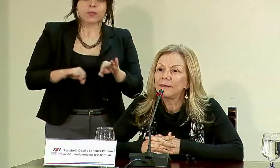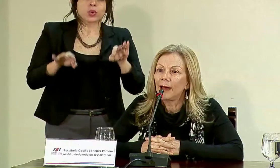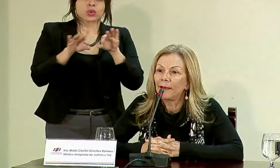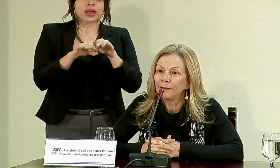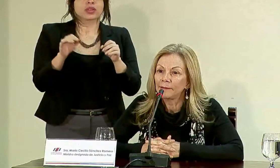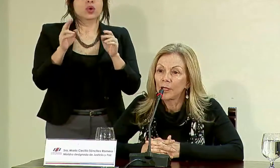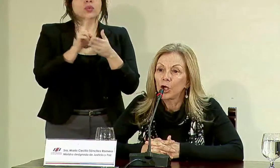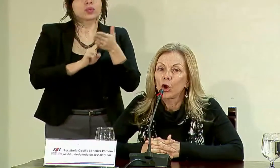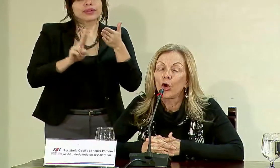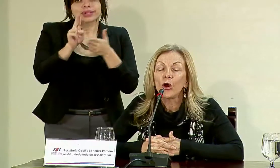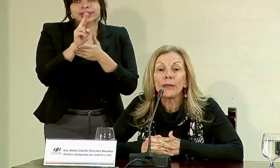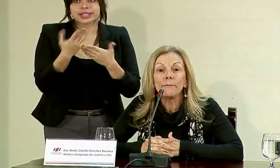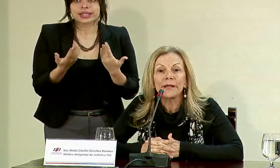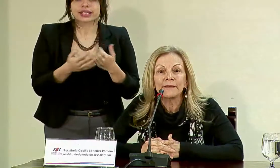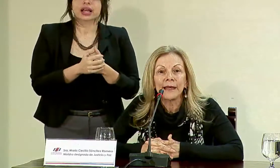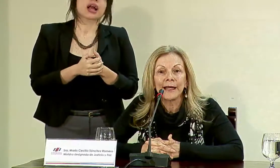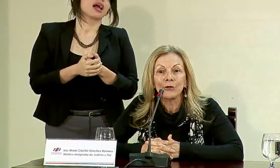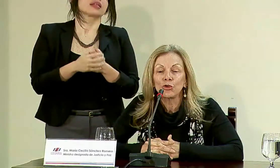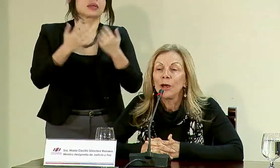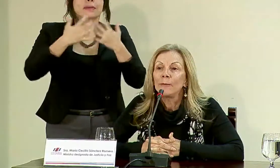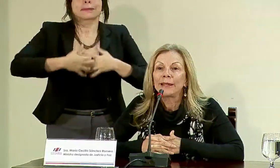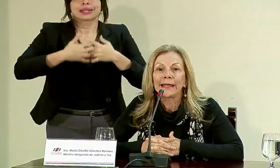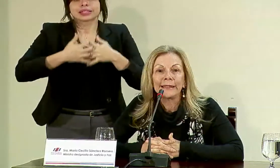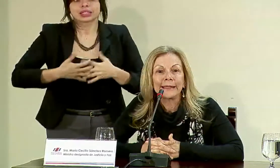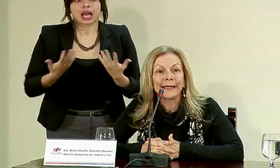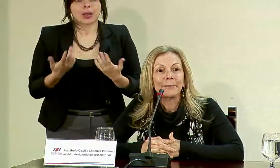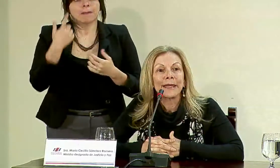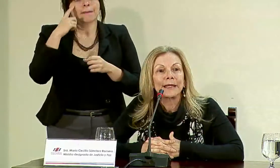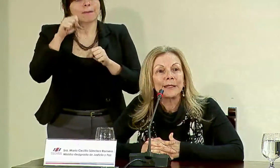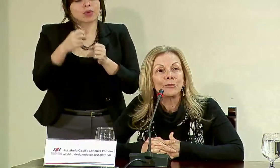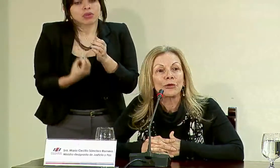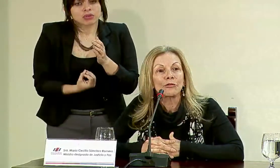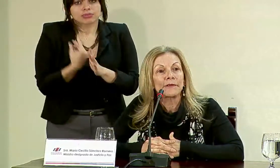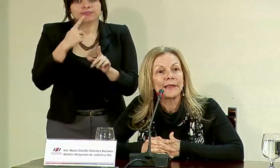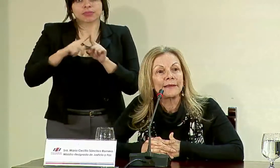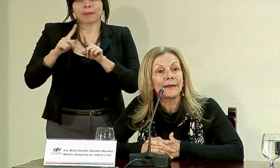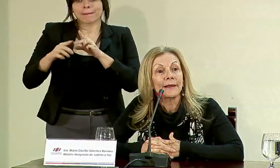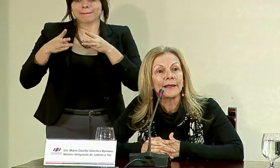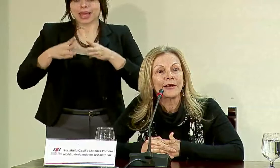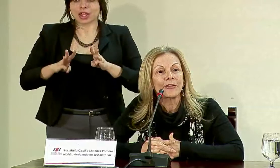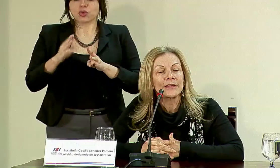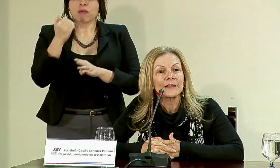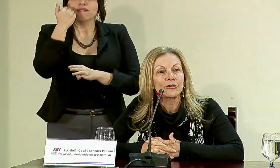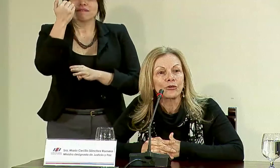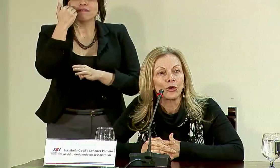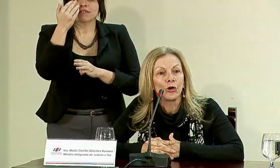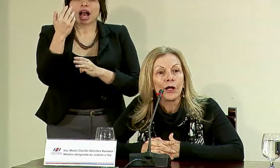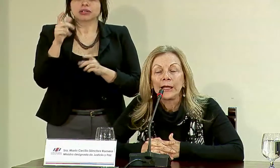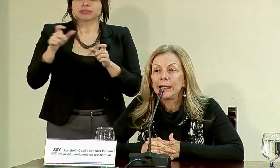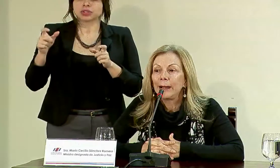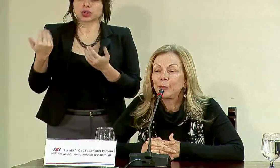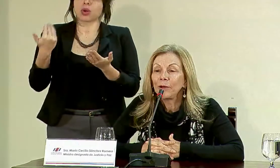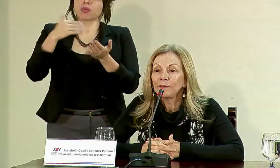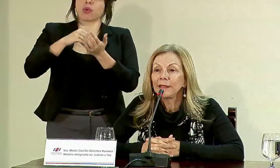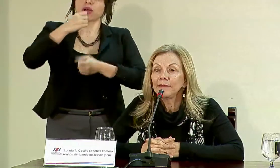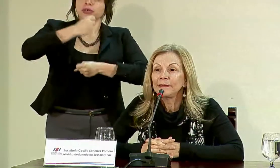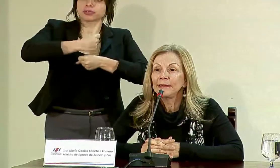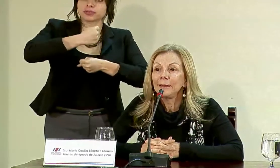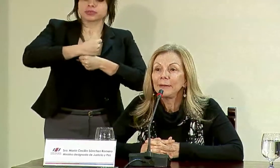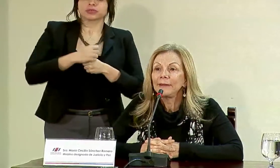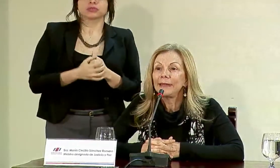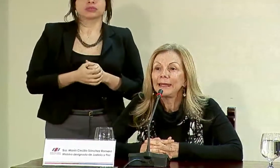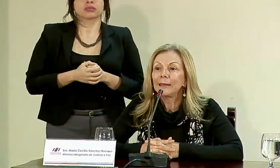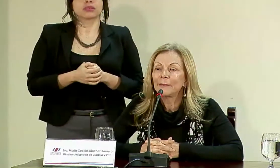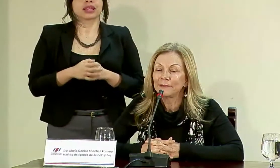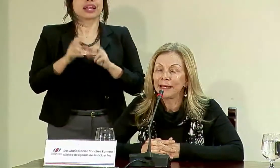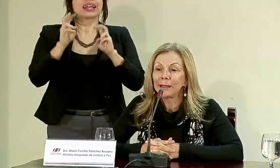universidades, con empresarios para generar mecanismos que faciliten la reinserción. La apuesta en este